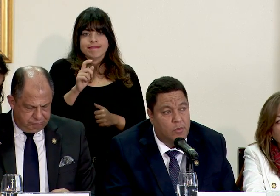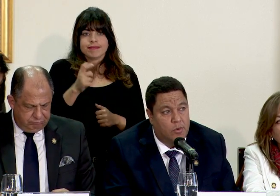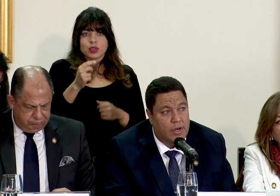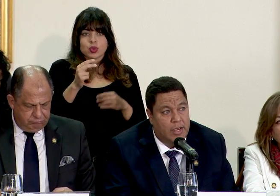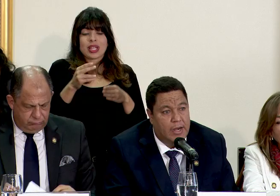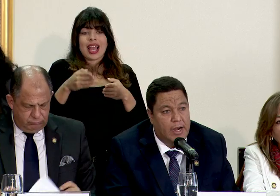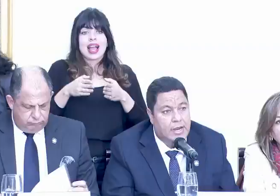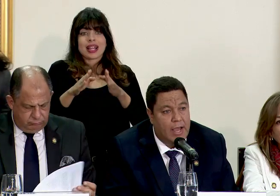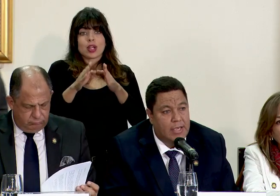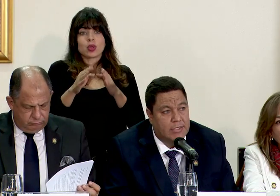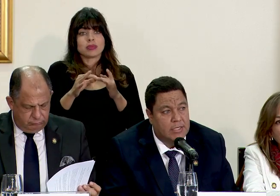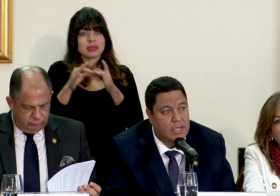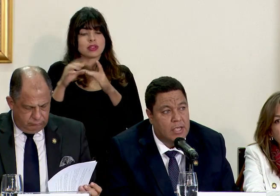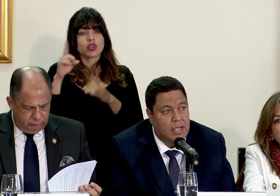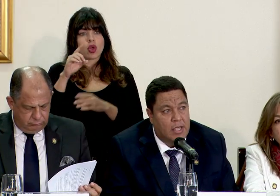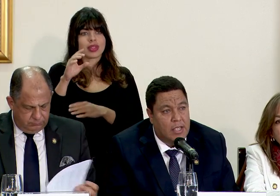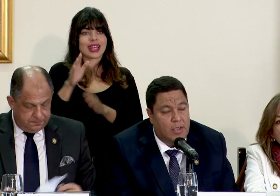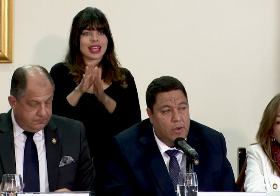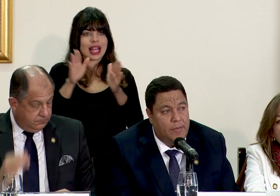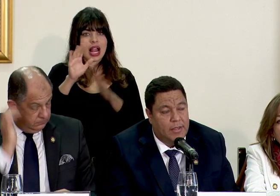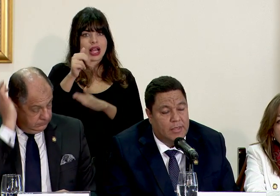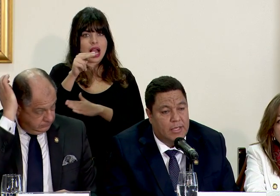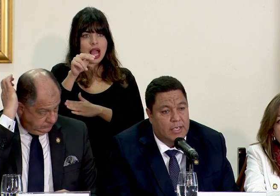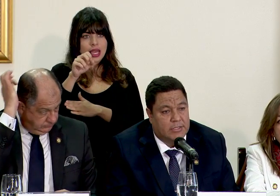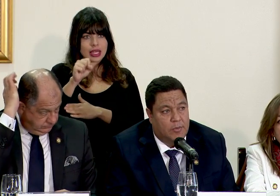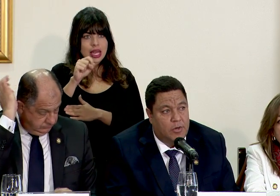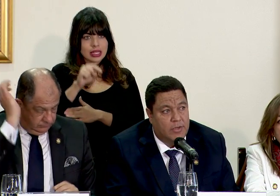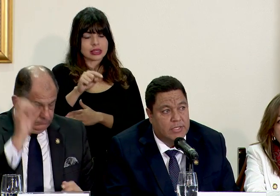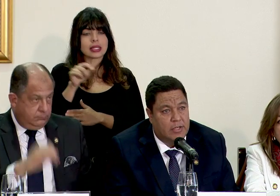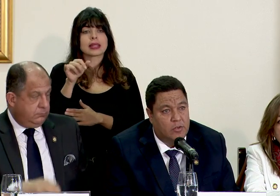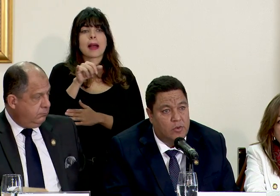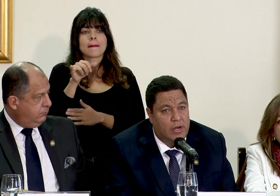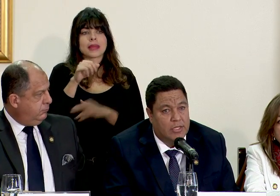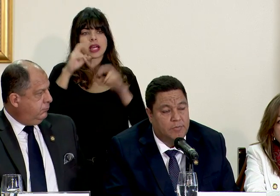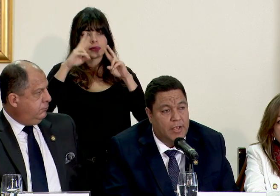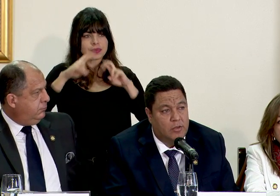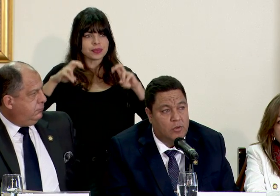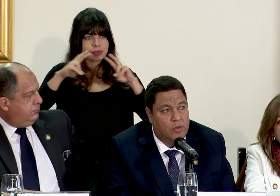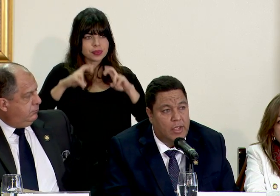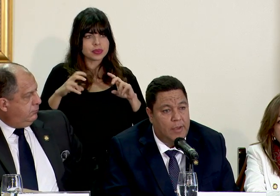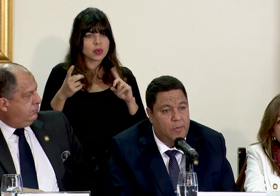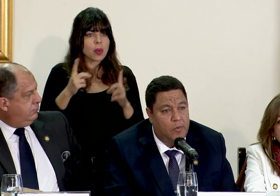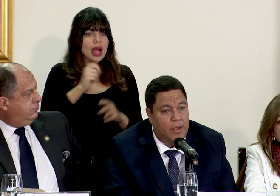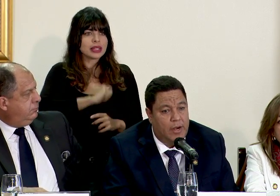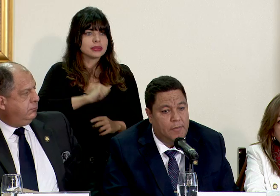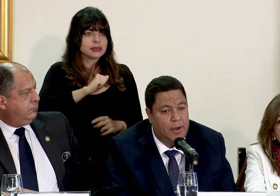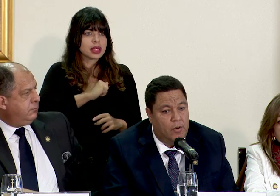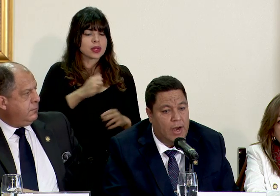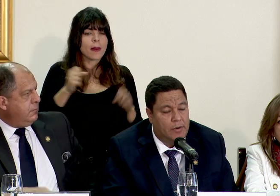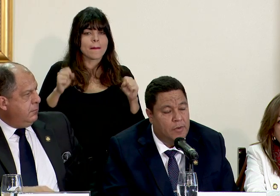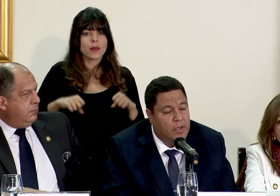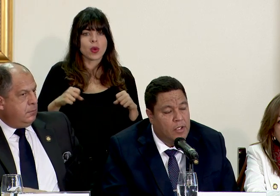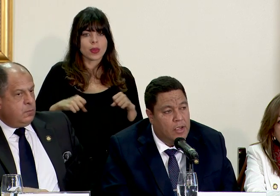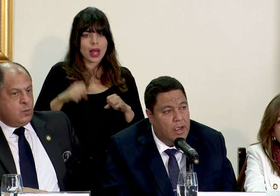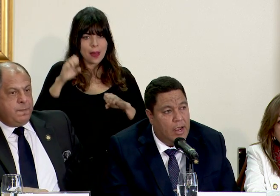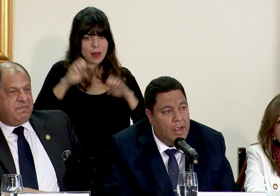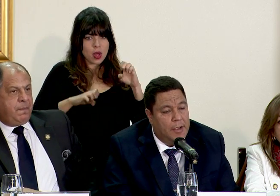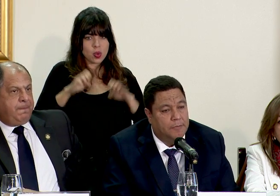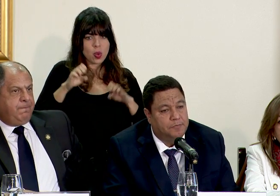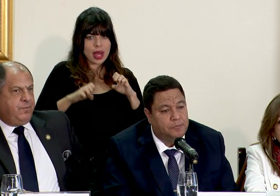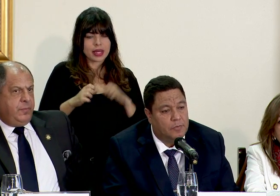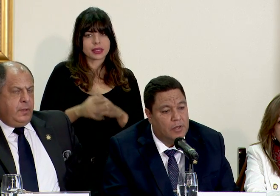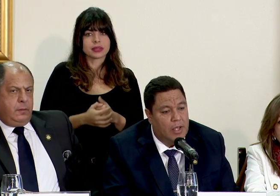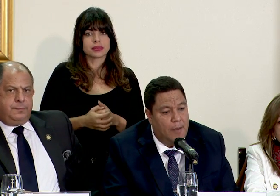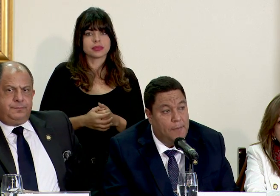exclusivo en la General Cañas. Igualmente estamos revisando el aspecto de poder valorar